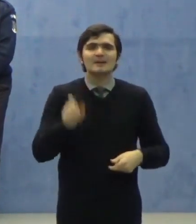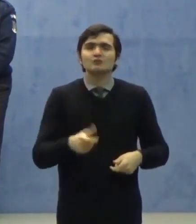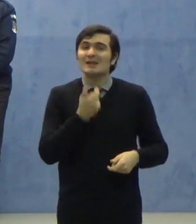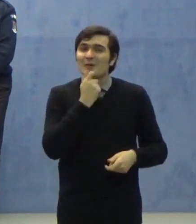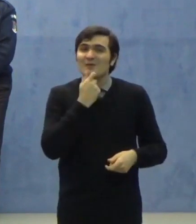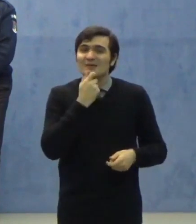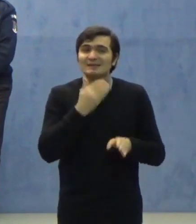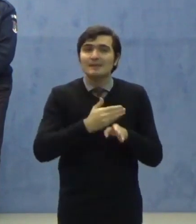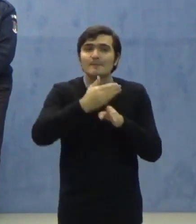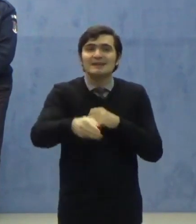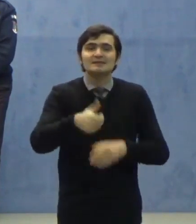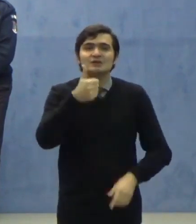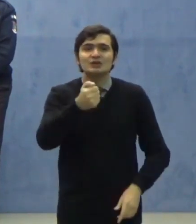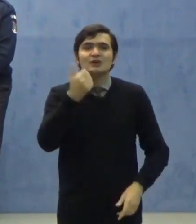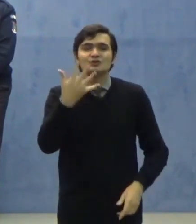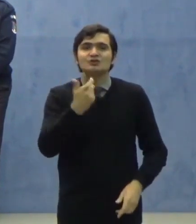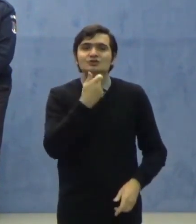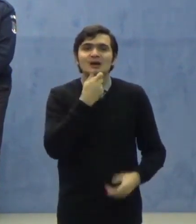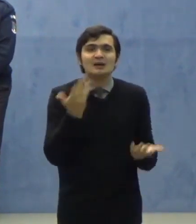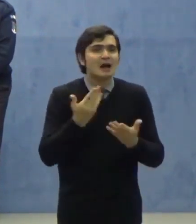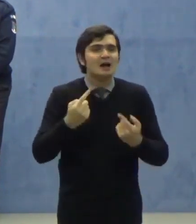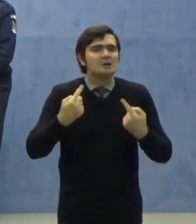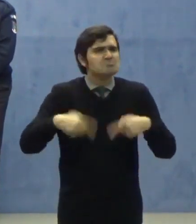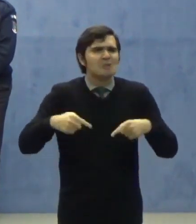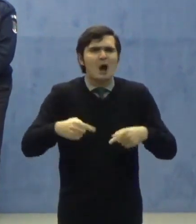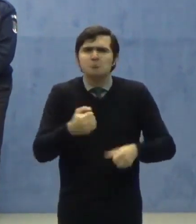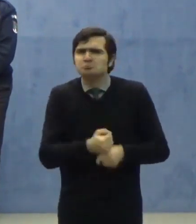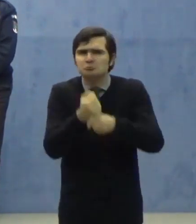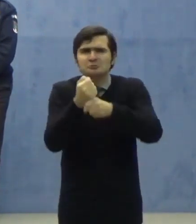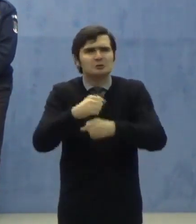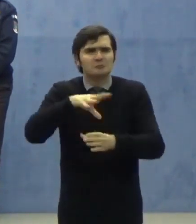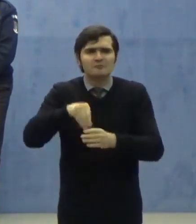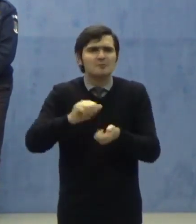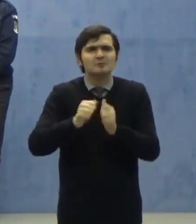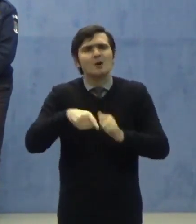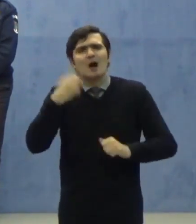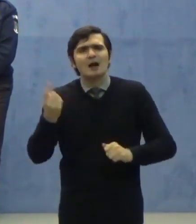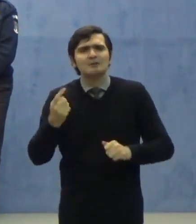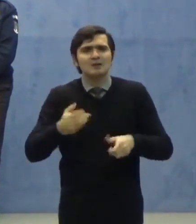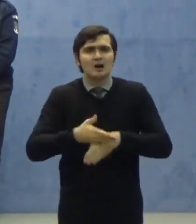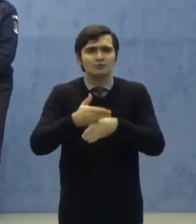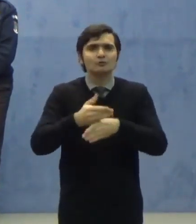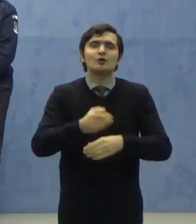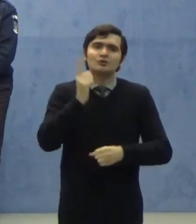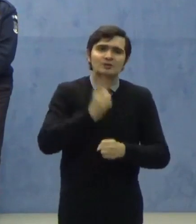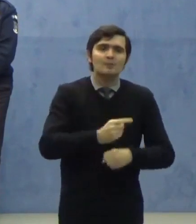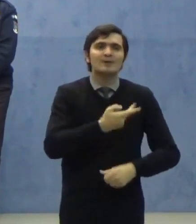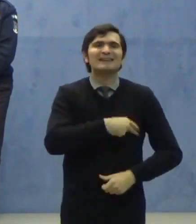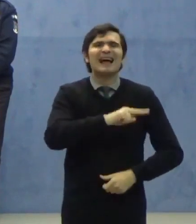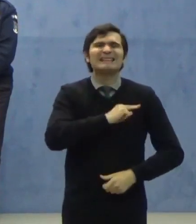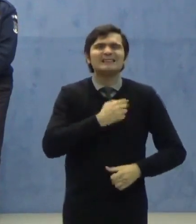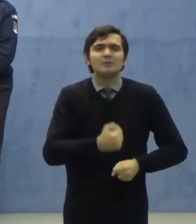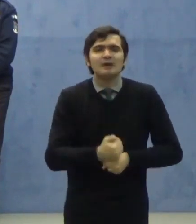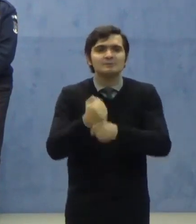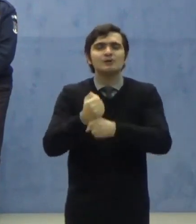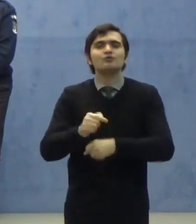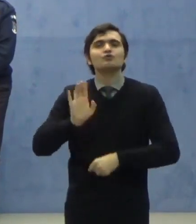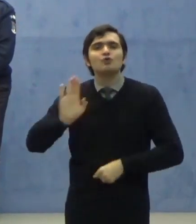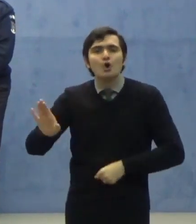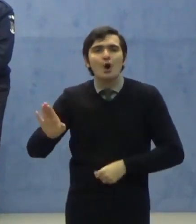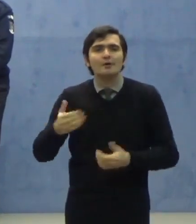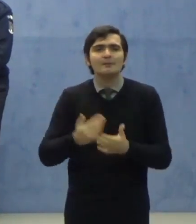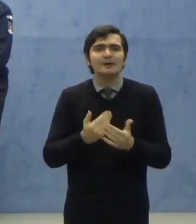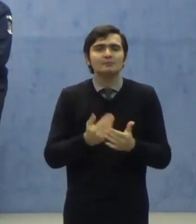de ani, fără susținători sau altă formă de ajutor și să asigure sprijină acestora în vederea minimalizării